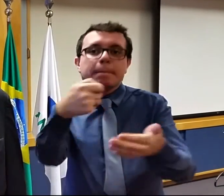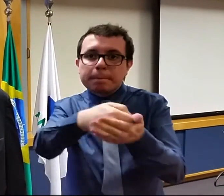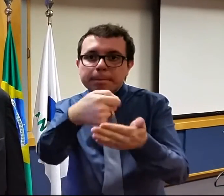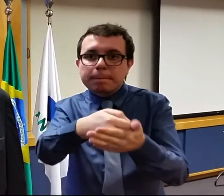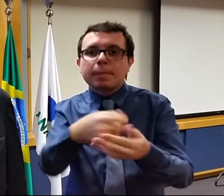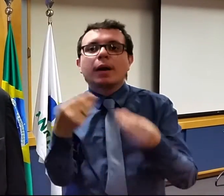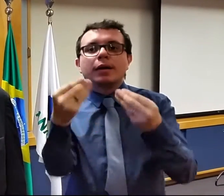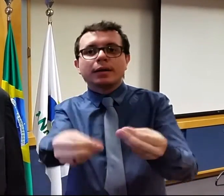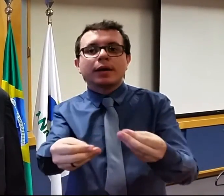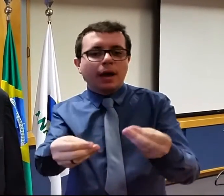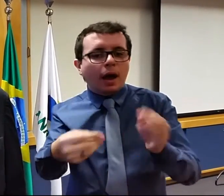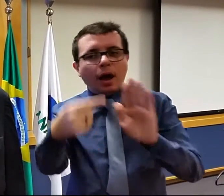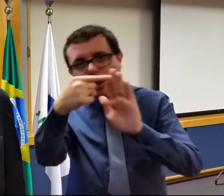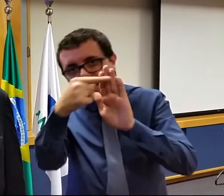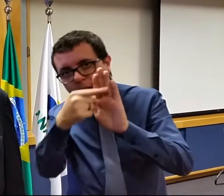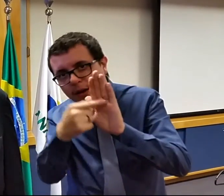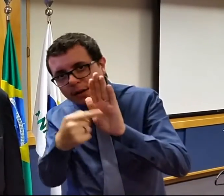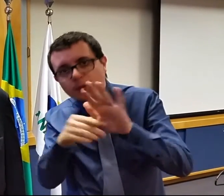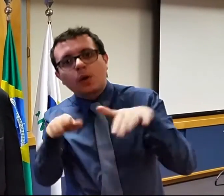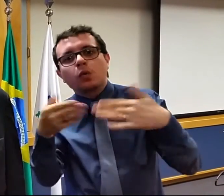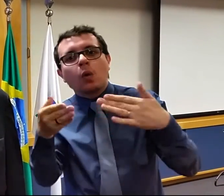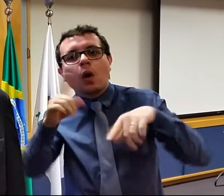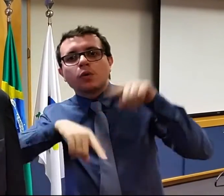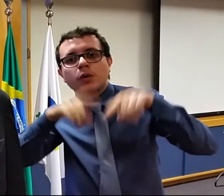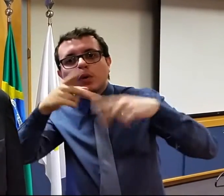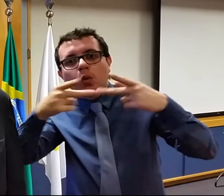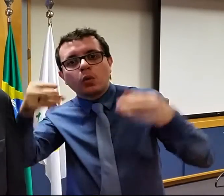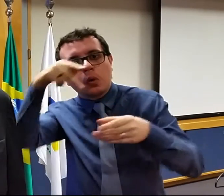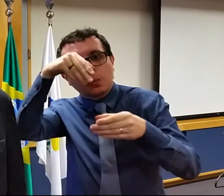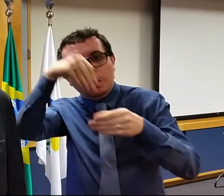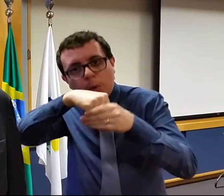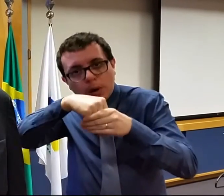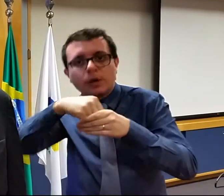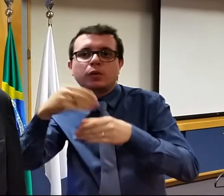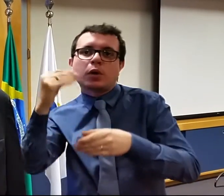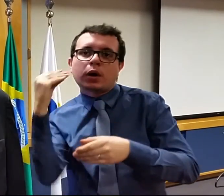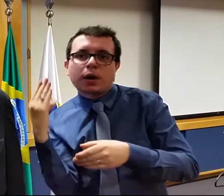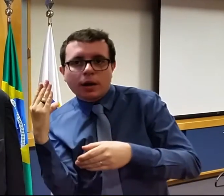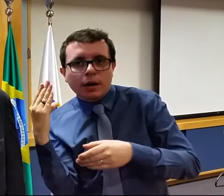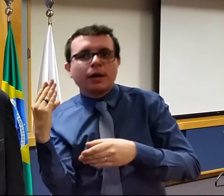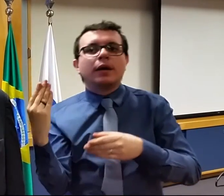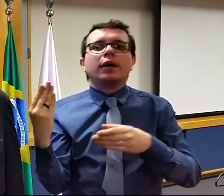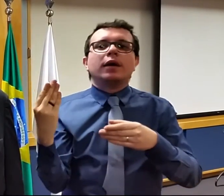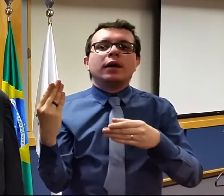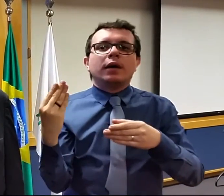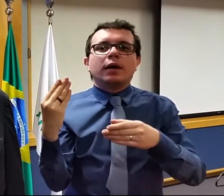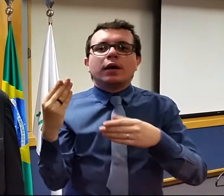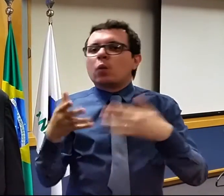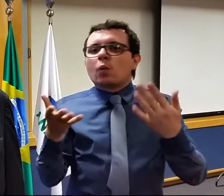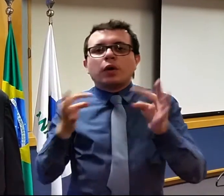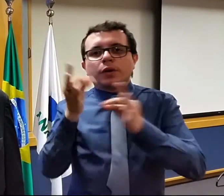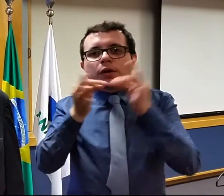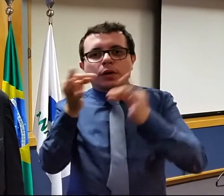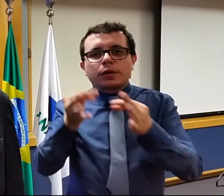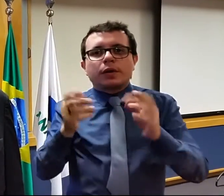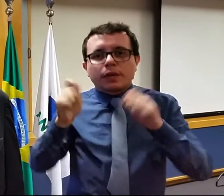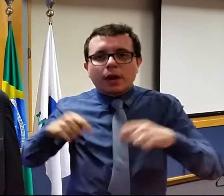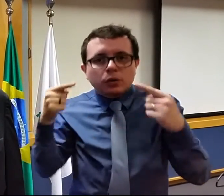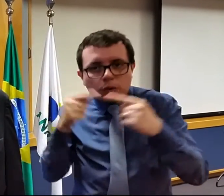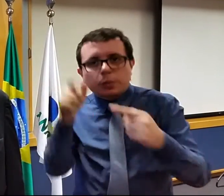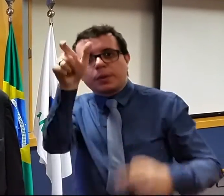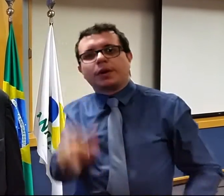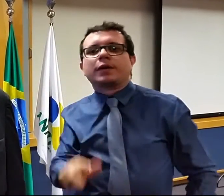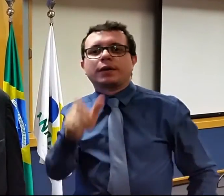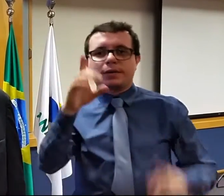com a necessidade da pessoa com deficiência, quais as tecnologias que existem disponíveis para essas pessoas.